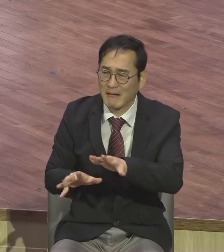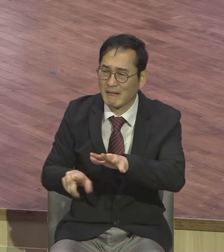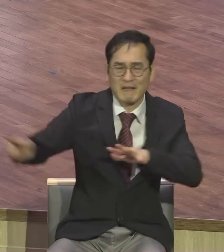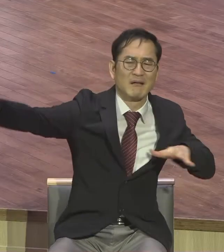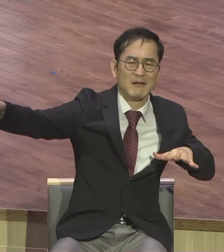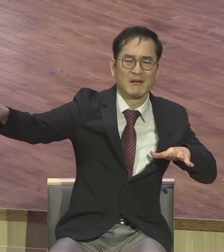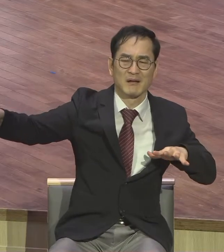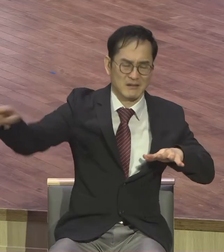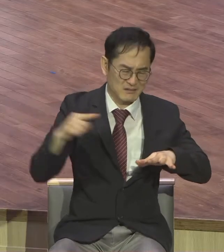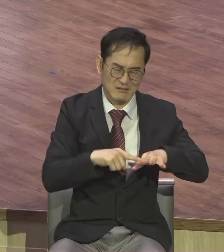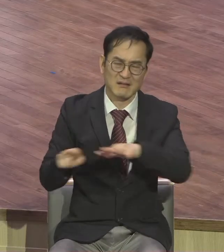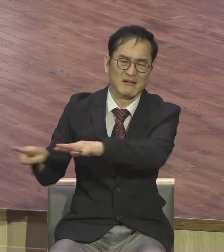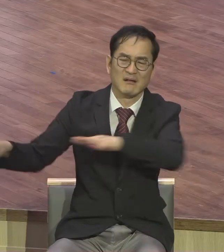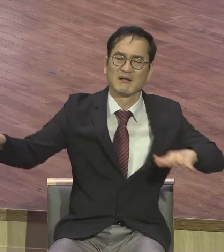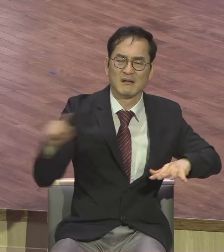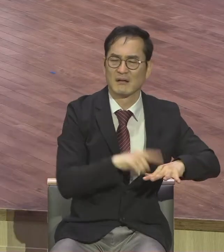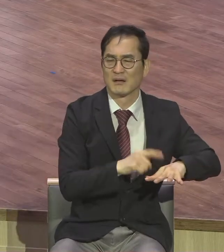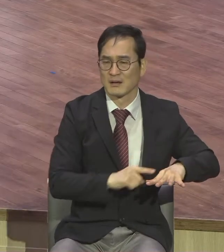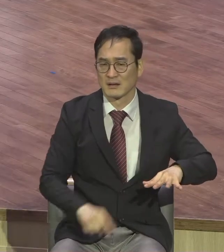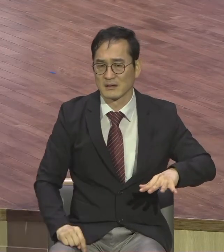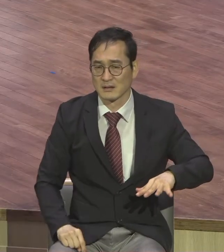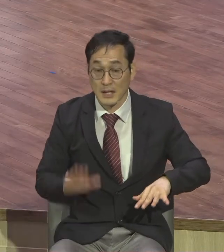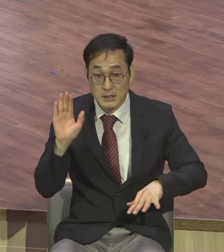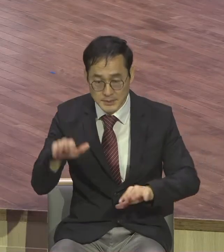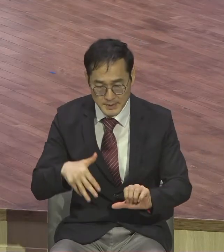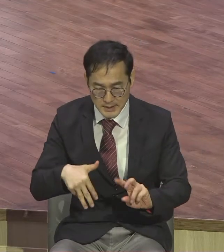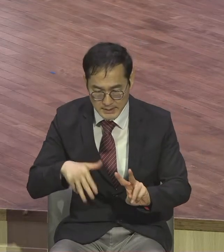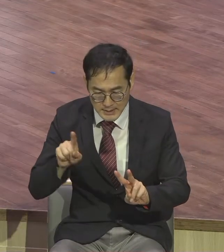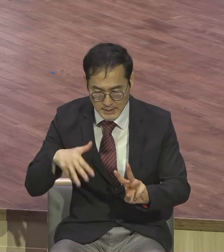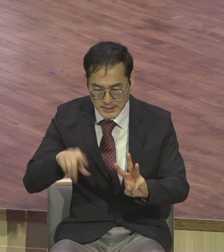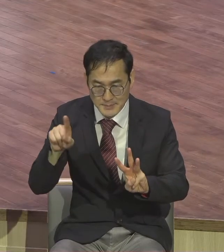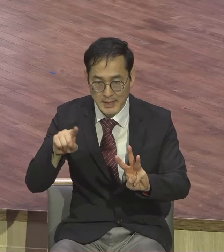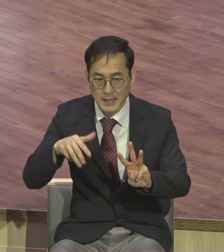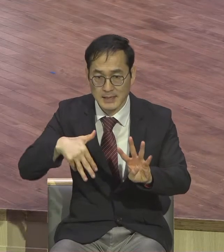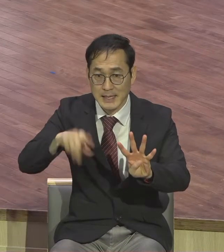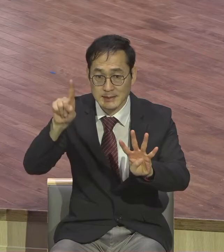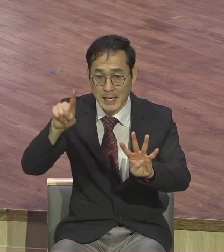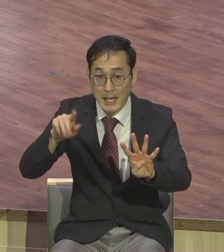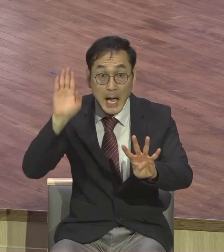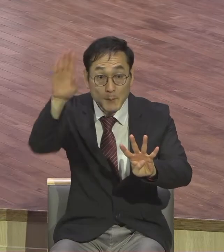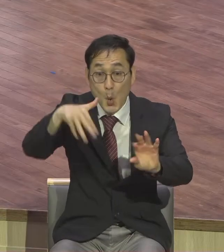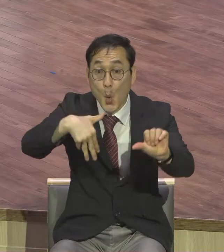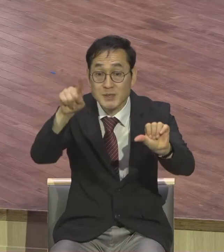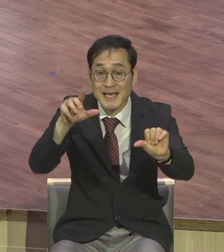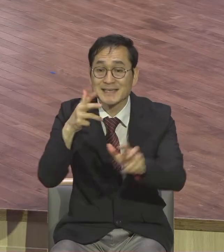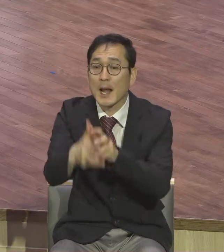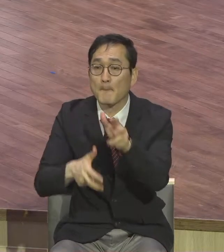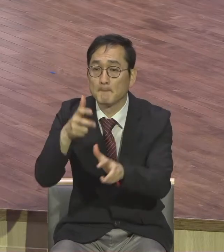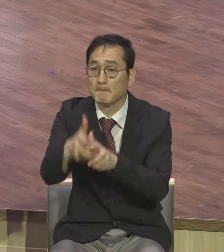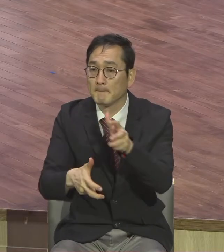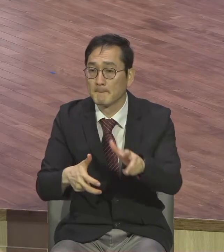시대 5차 산업 시대가 가고 있다 지금 정치를 보세요 정치 정치 얼마나 급속도로 지금